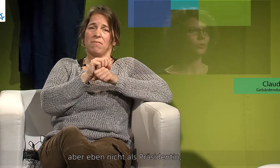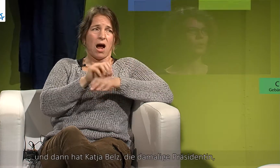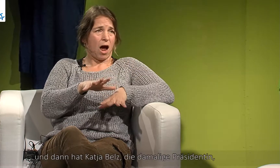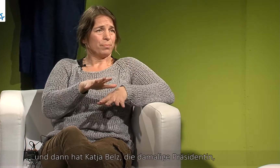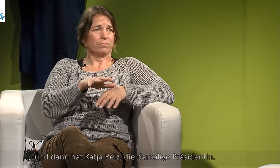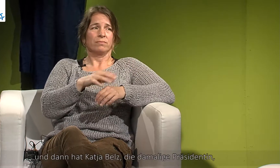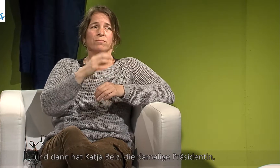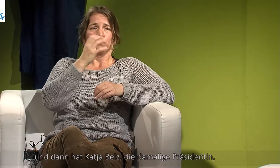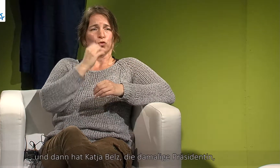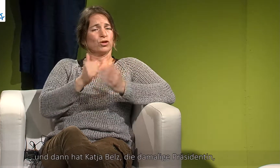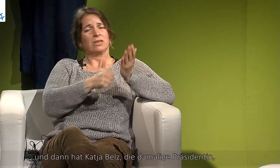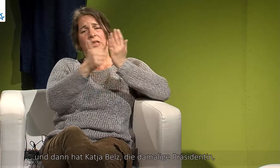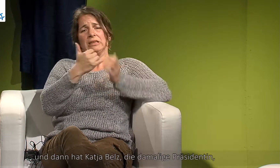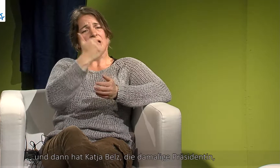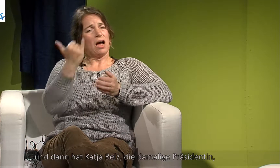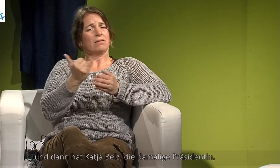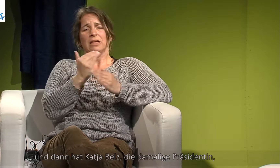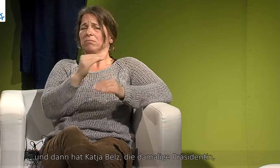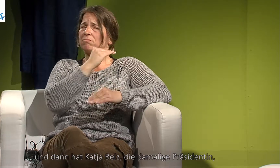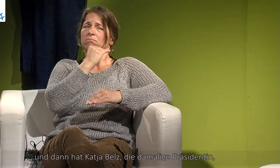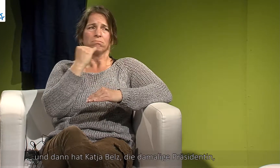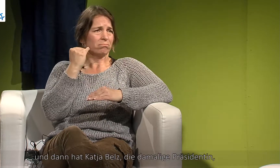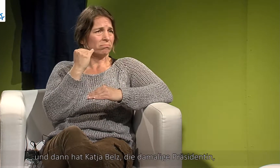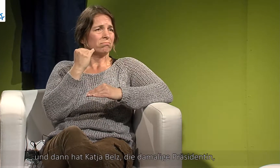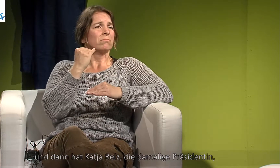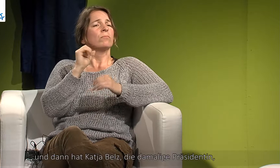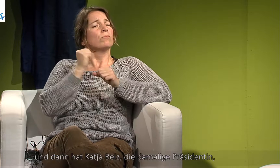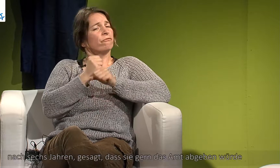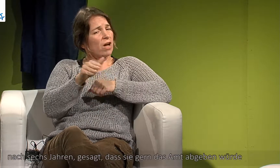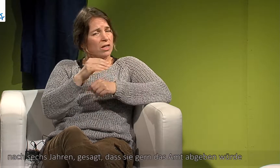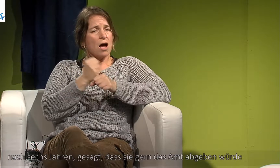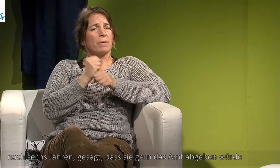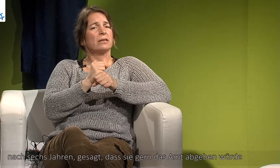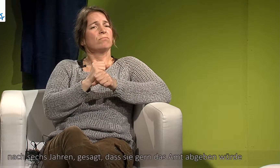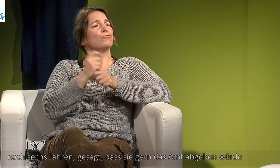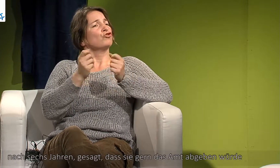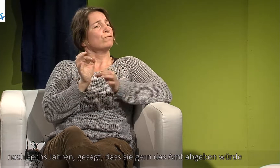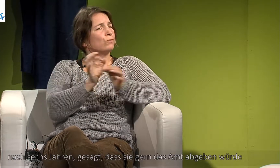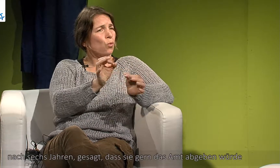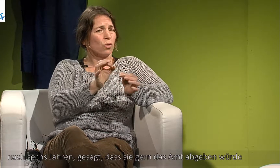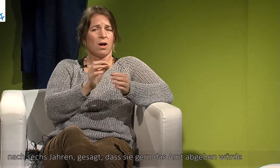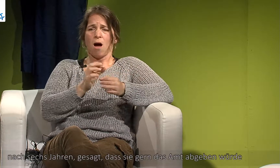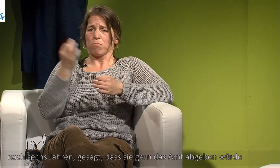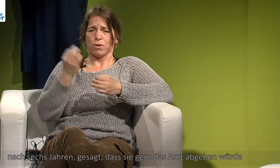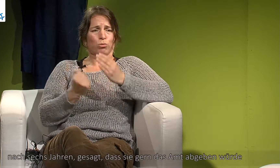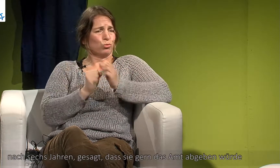sondern so. Und dann hat Katja Belz nach sechs Jahren die damalige Präsidentin gesagt, dass sie gern das Amt abgeben würde und